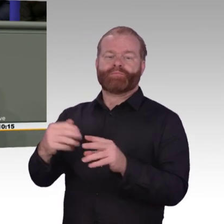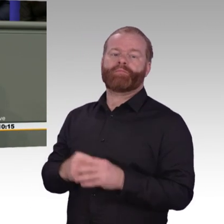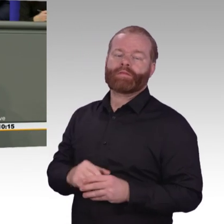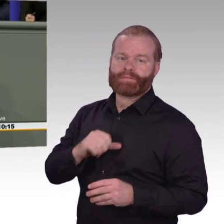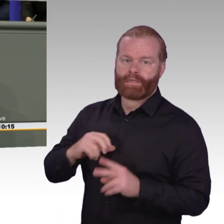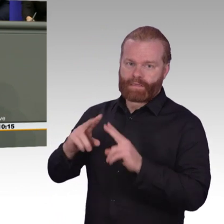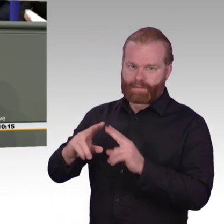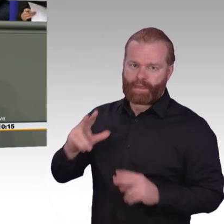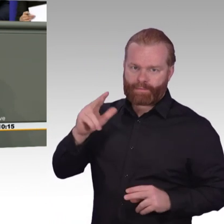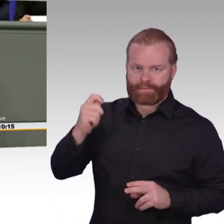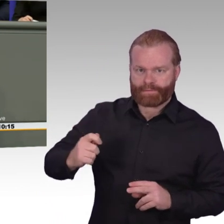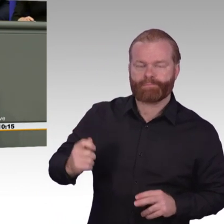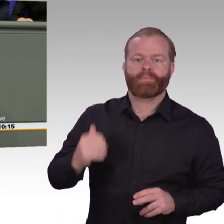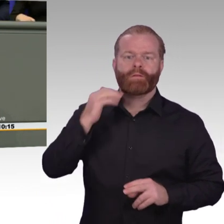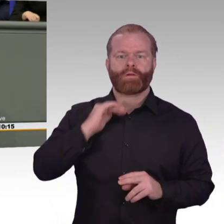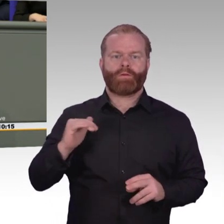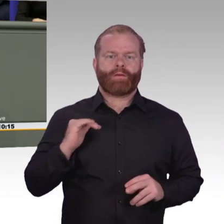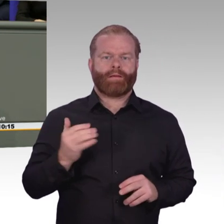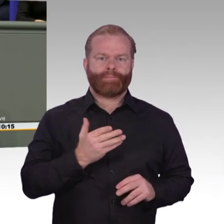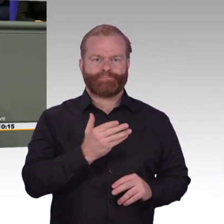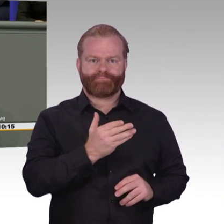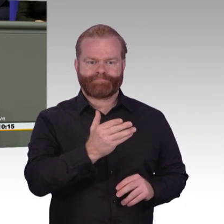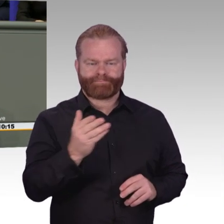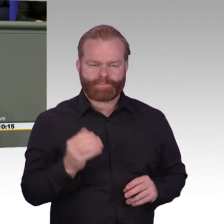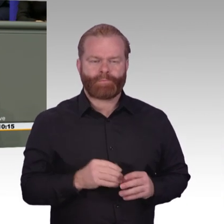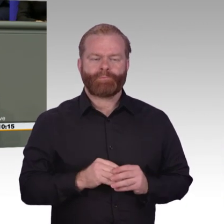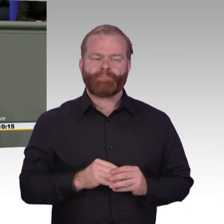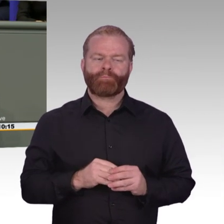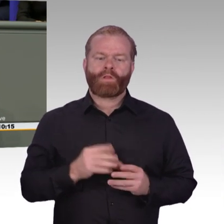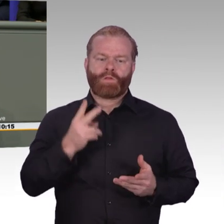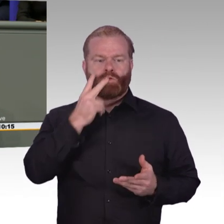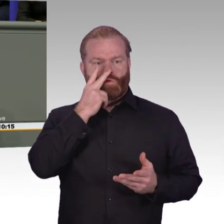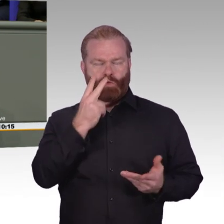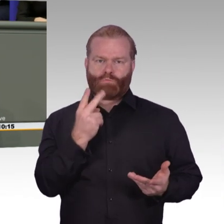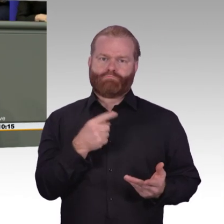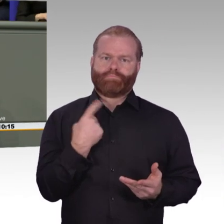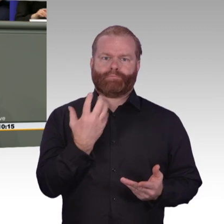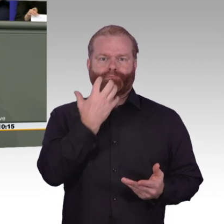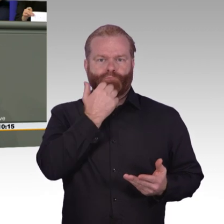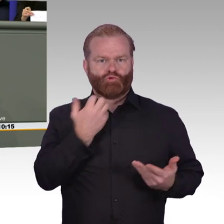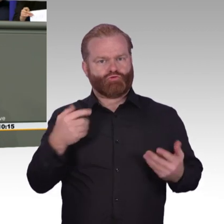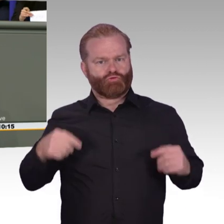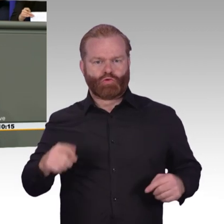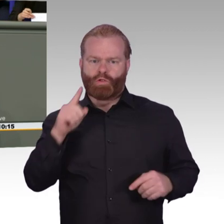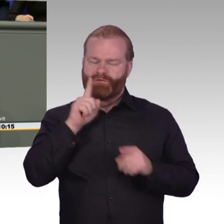Arbeitsmarkt. Nach 70 Jahren erfolgreicher sozialer Marktwirtschaft stehen wir heute vor einer großen Herausforderung.